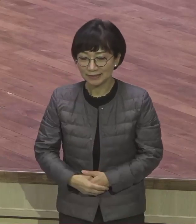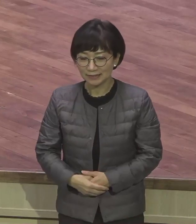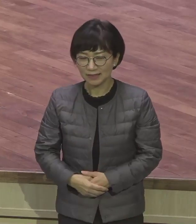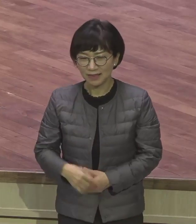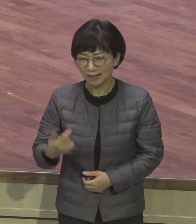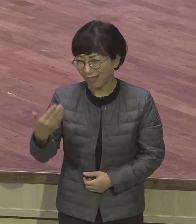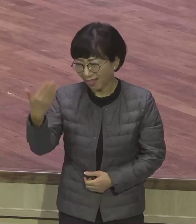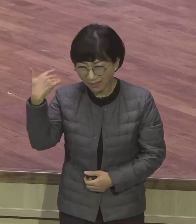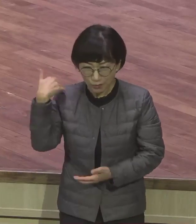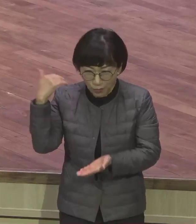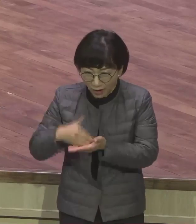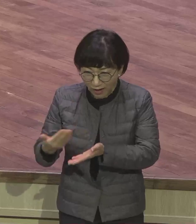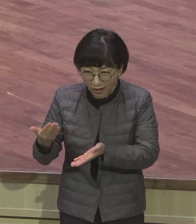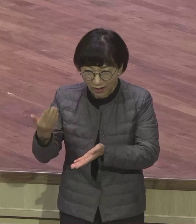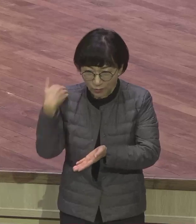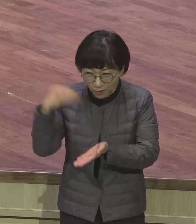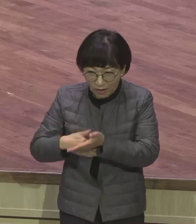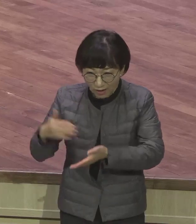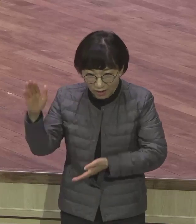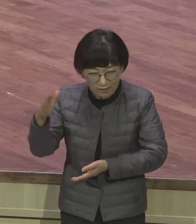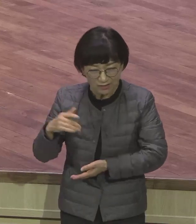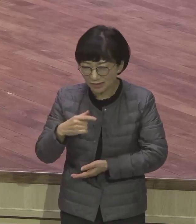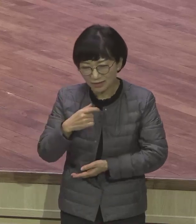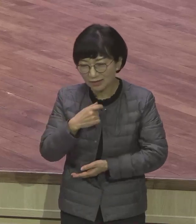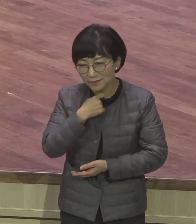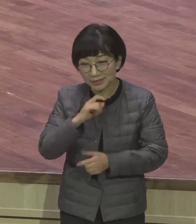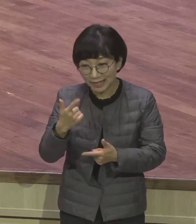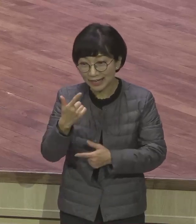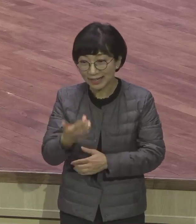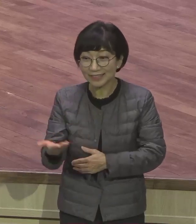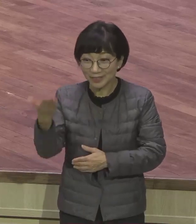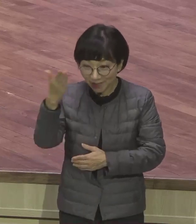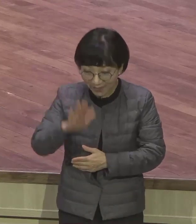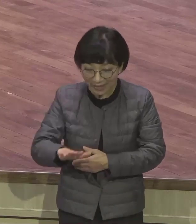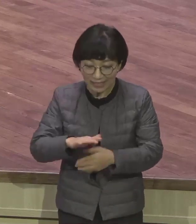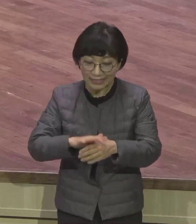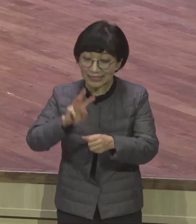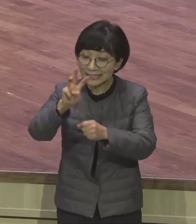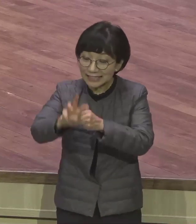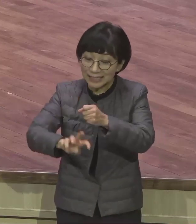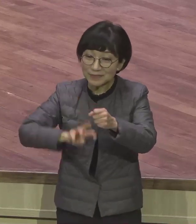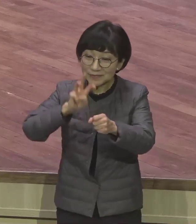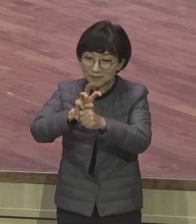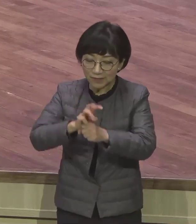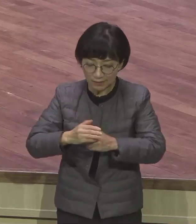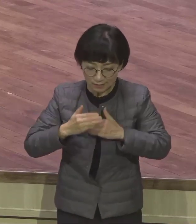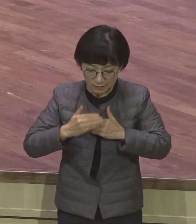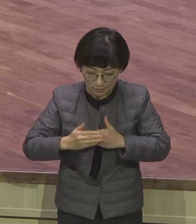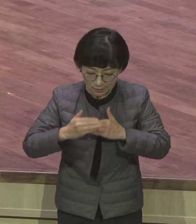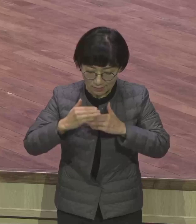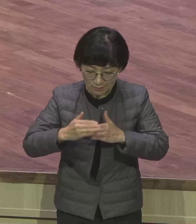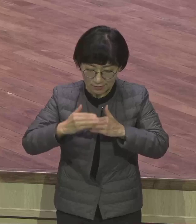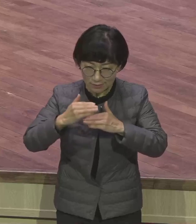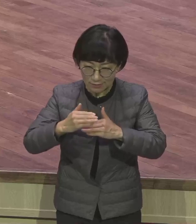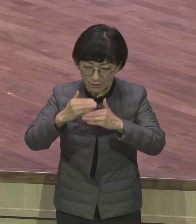그 지난 과정들을 정확하게 30년 그 과정들을 보면요. 아주 행복했어요.